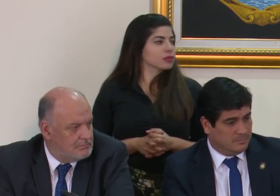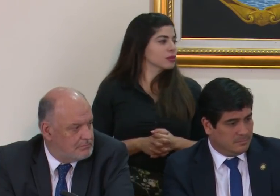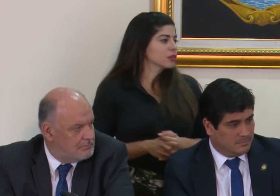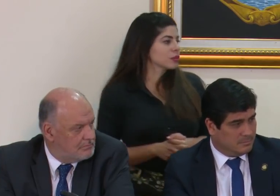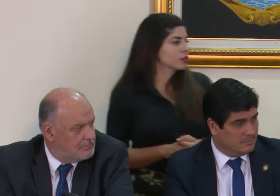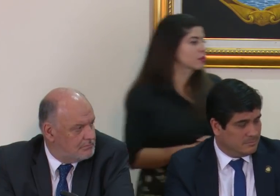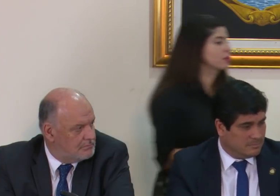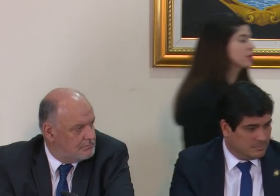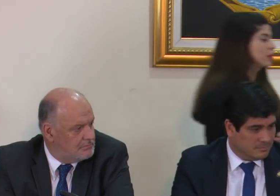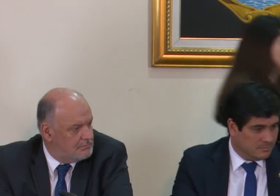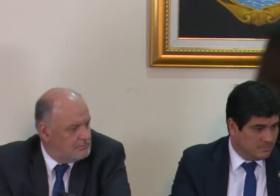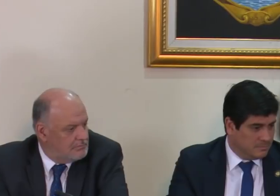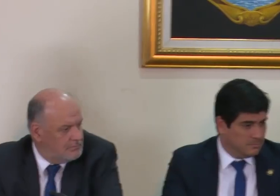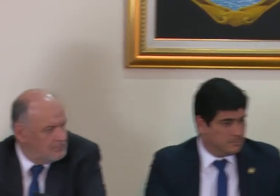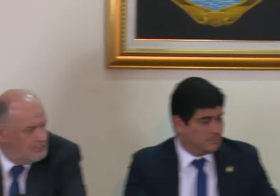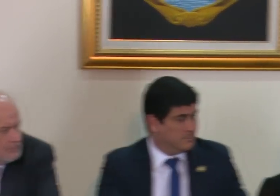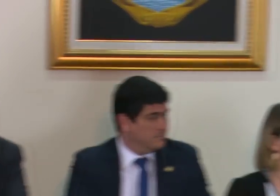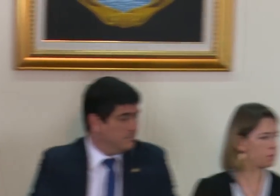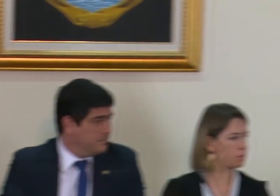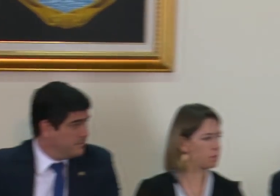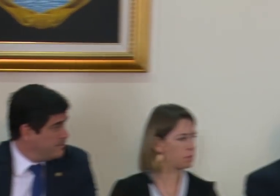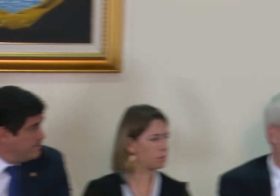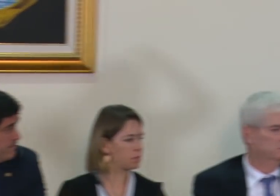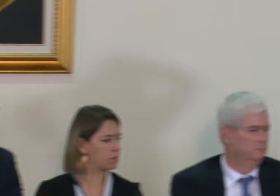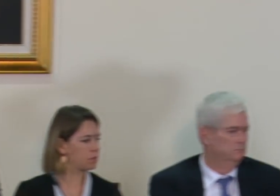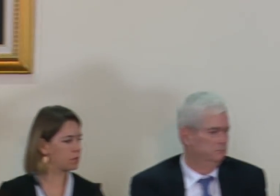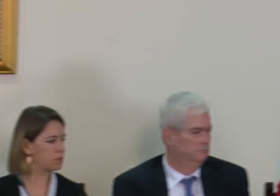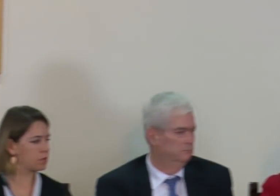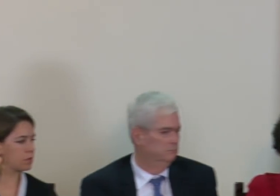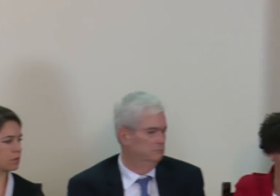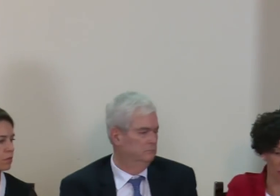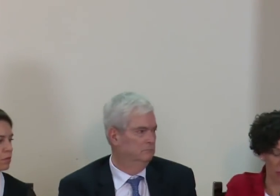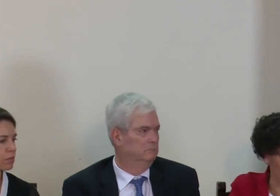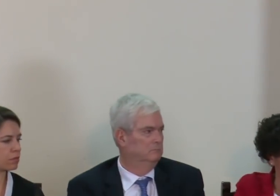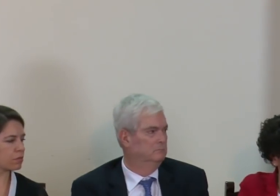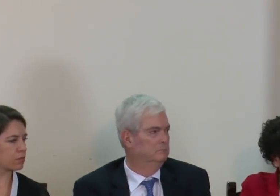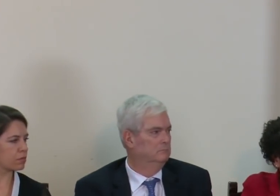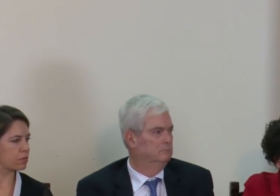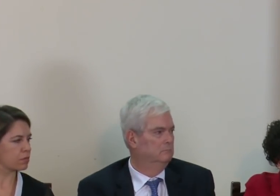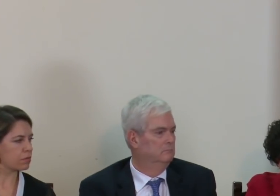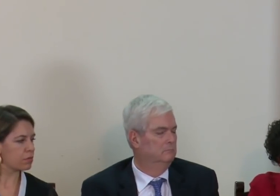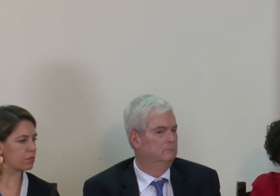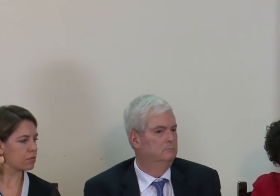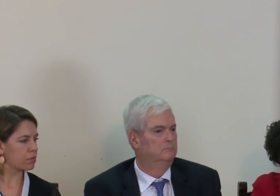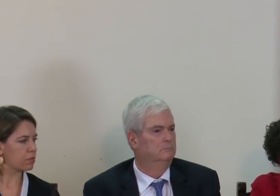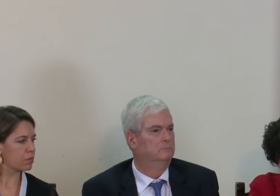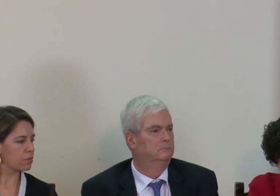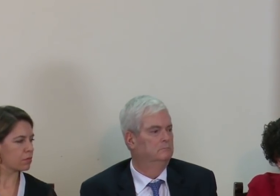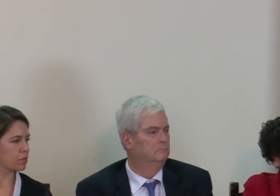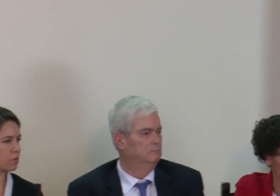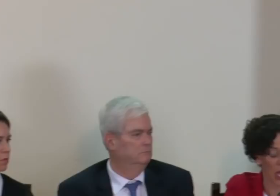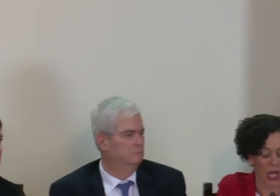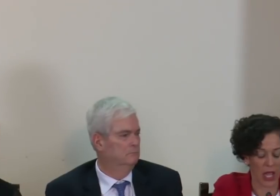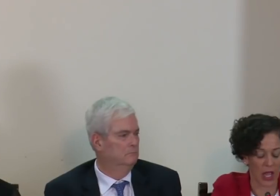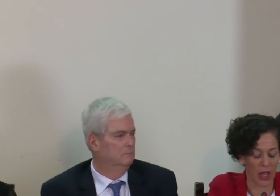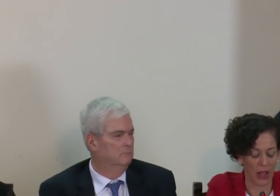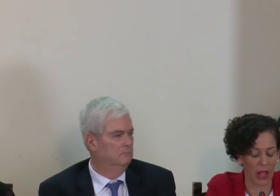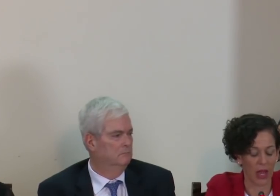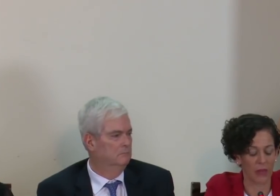Muy buenas tardes. Muy buenas tardes a todos los colegas de la prensa. En estas cinco áreas que ha señalado el presidente,